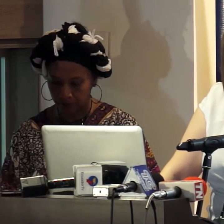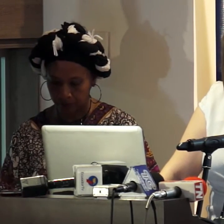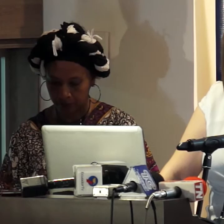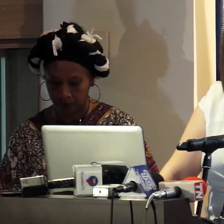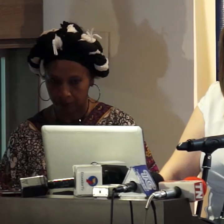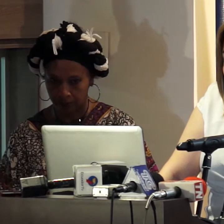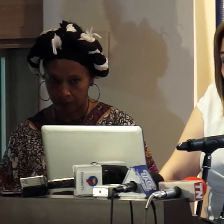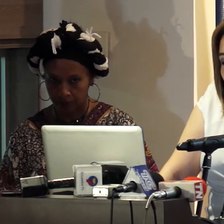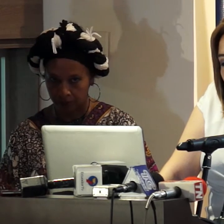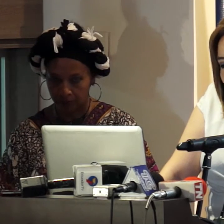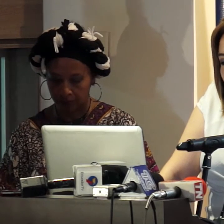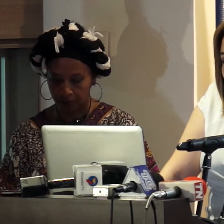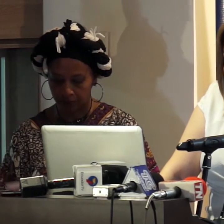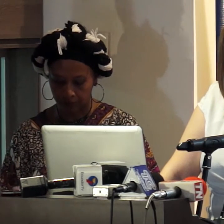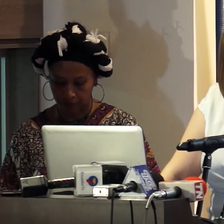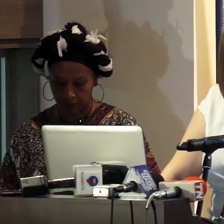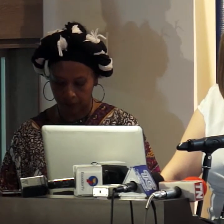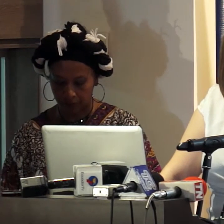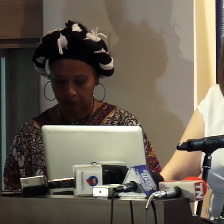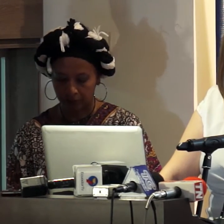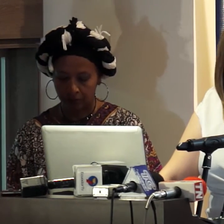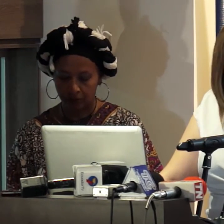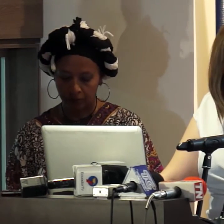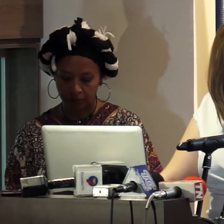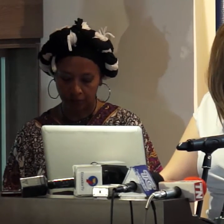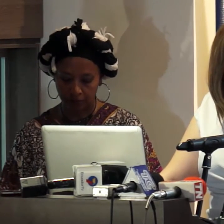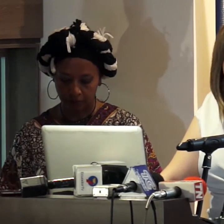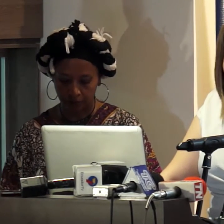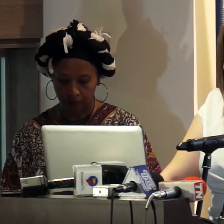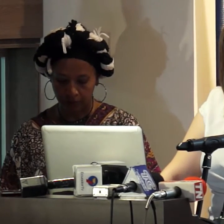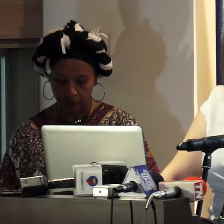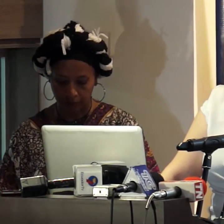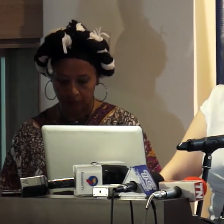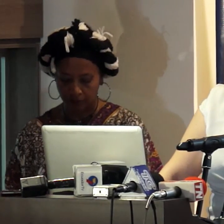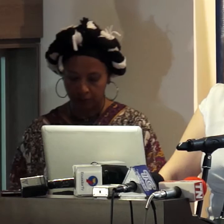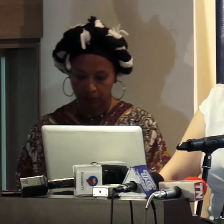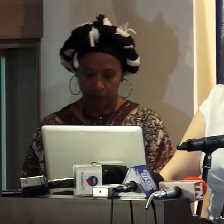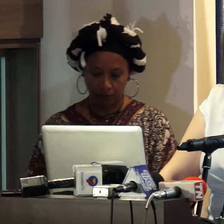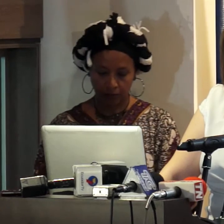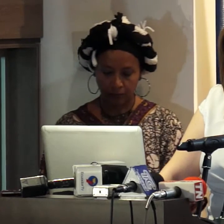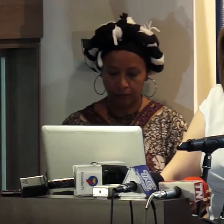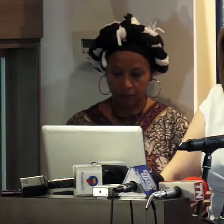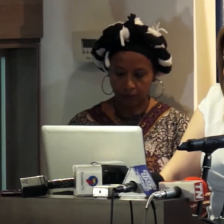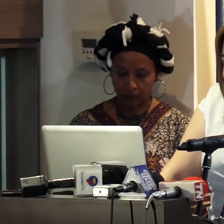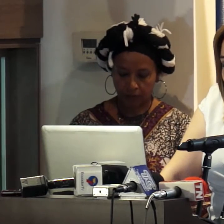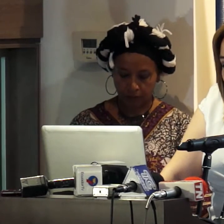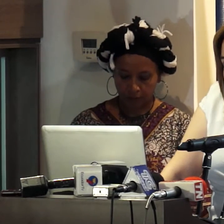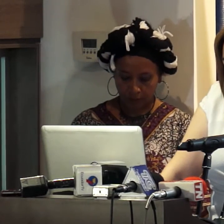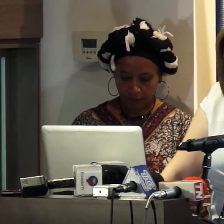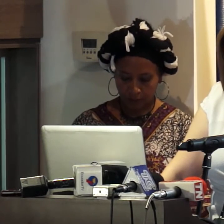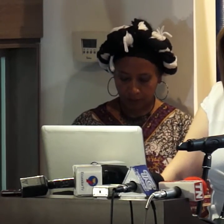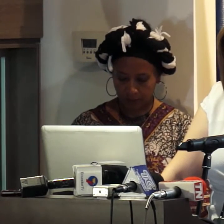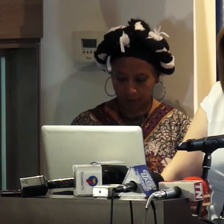y Educa TV que es la franja gris que está ocupando un importante espacio en Ecuador TV y